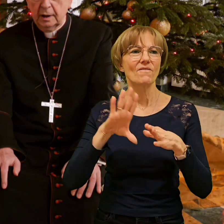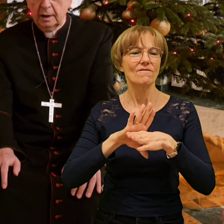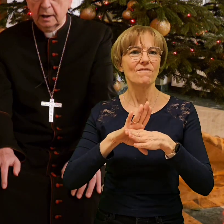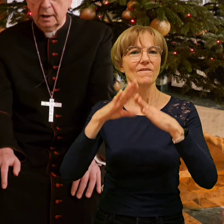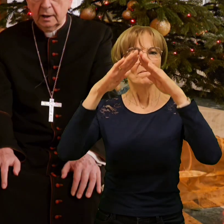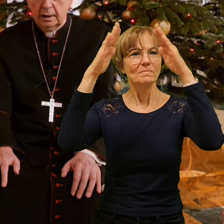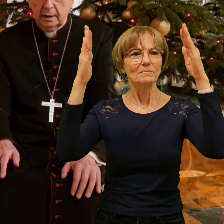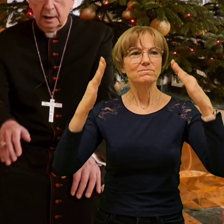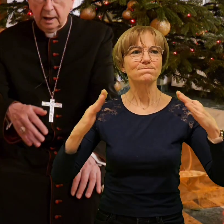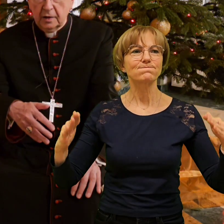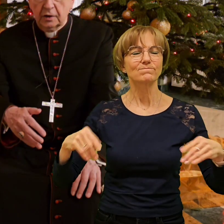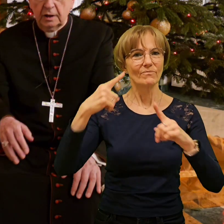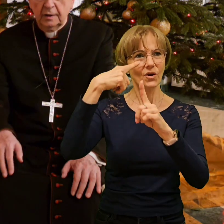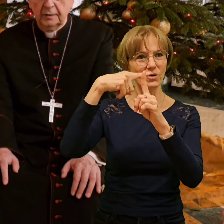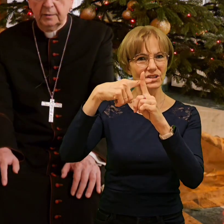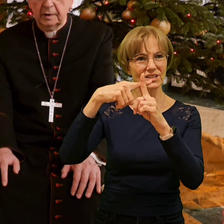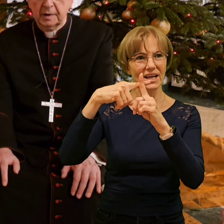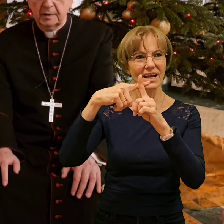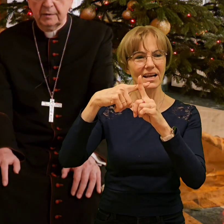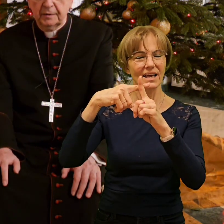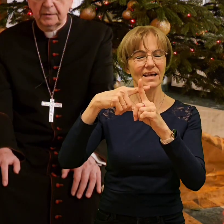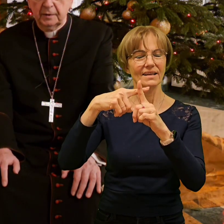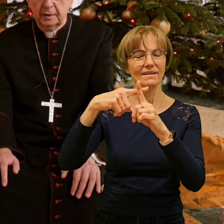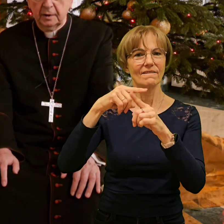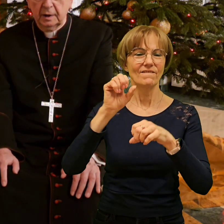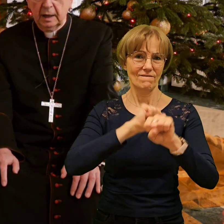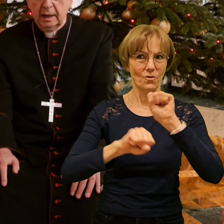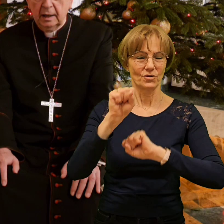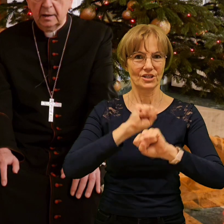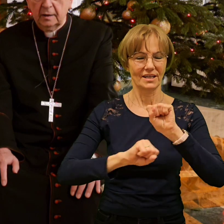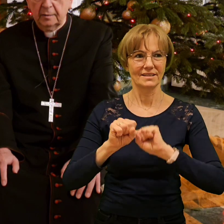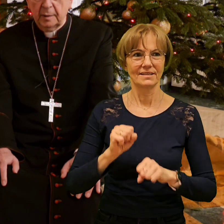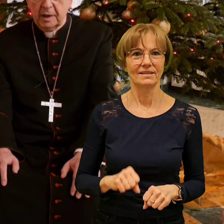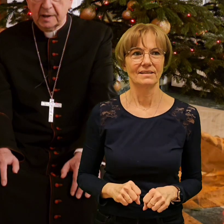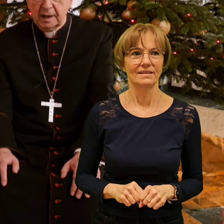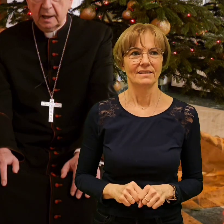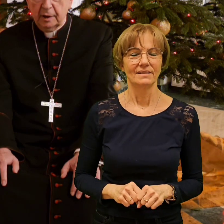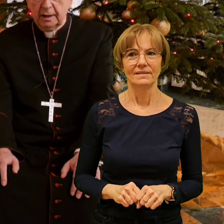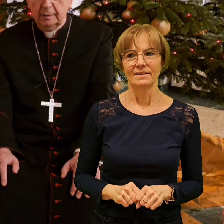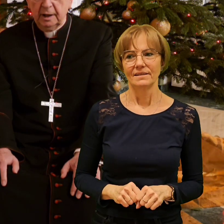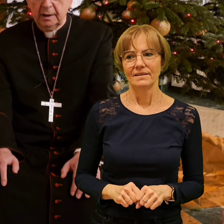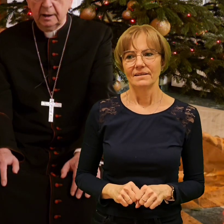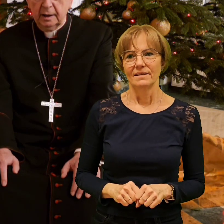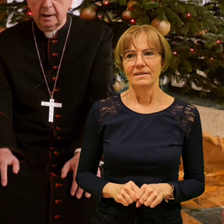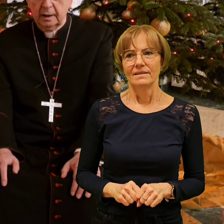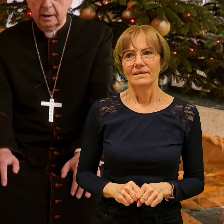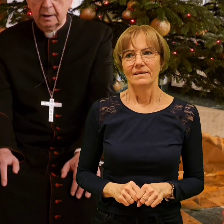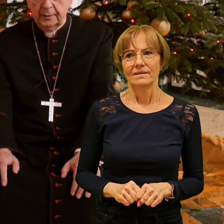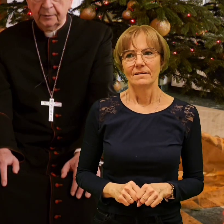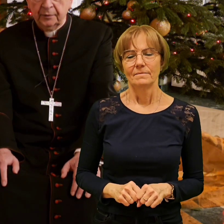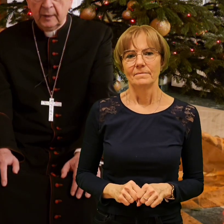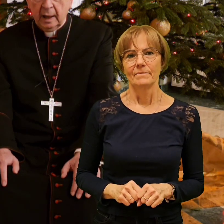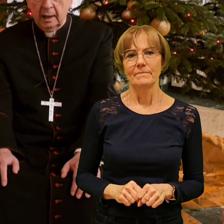aniżeli powiedzmy w papieskich abaltamentach. Ale